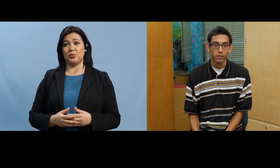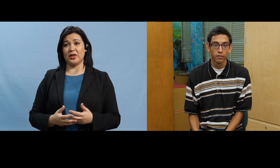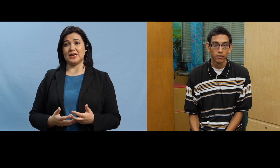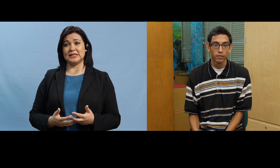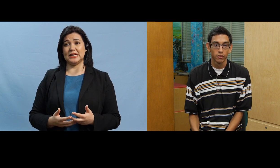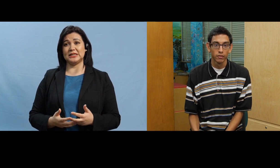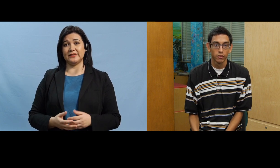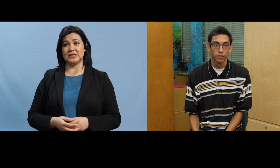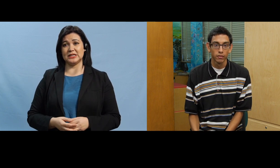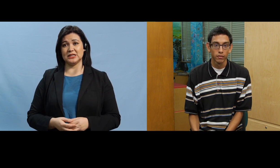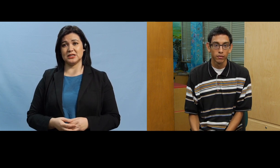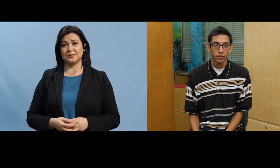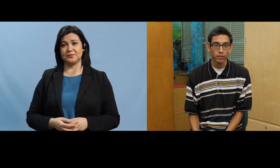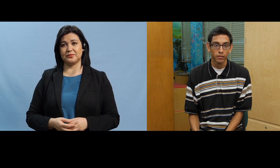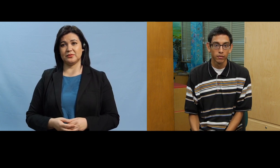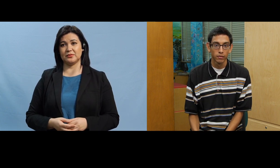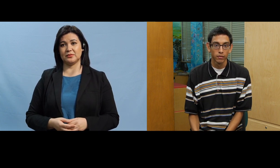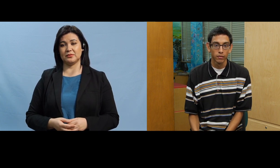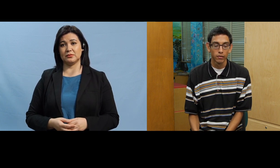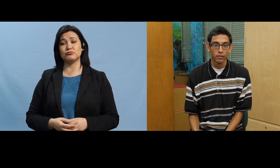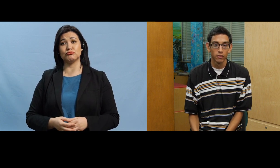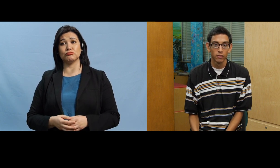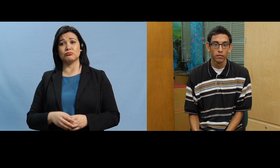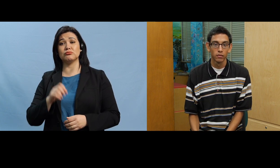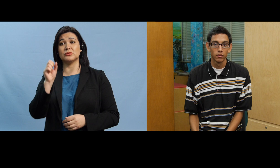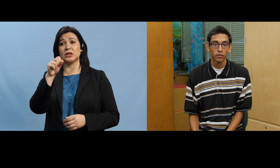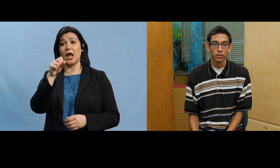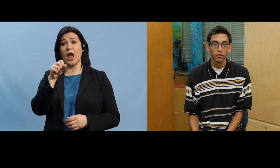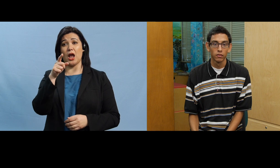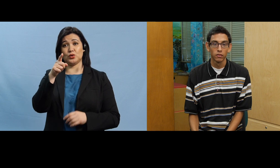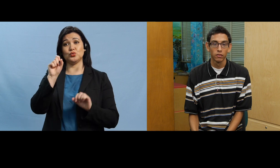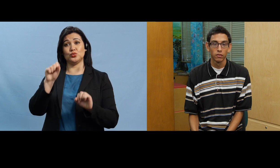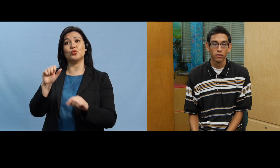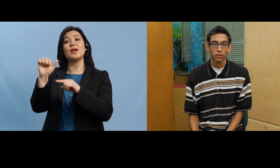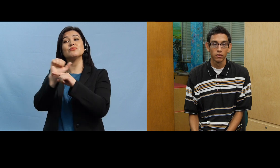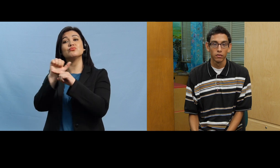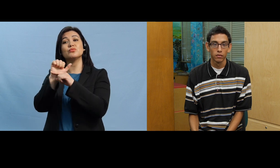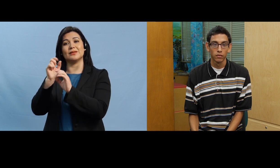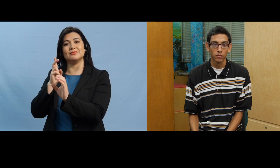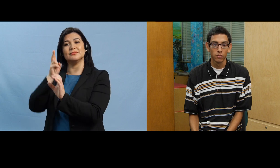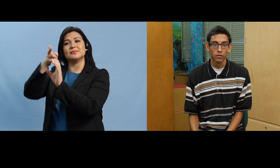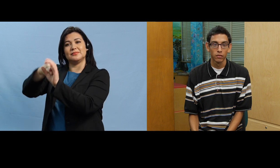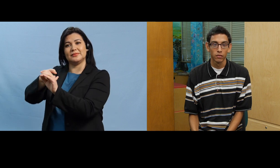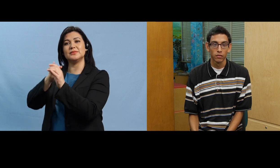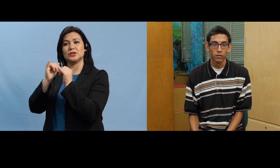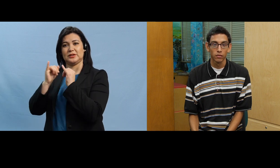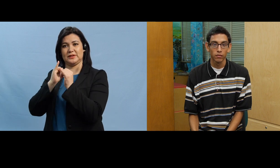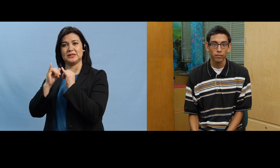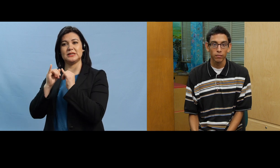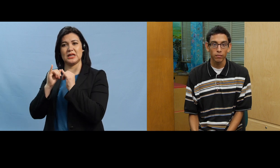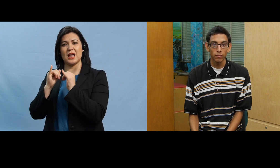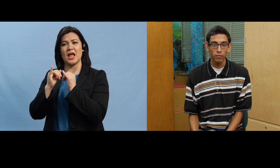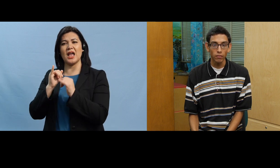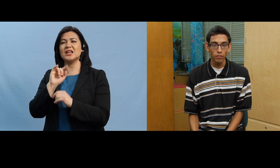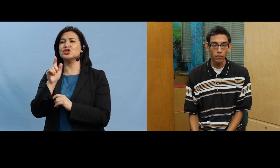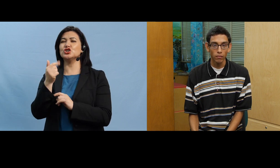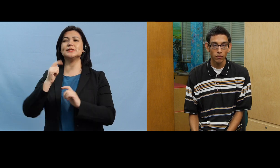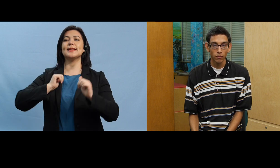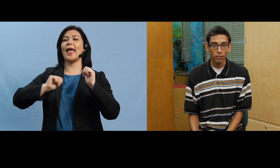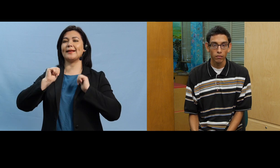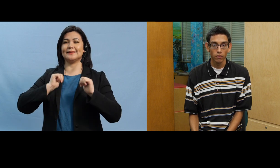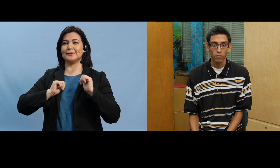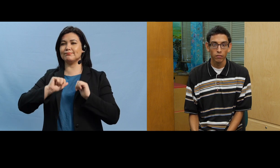y pueden hacer entrevistas sí de hecho tú puedes participar son entrevistas es solamente como actuar